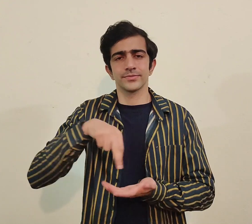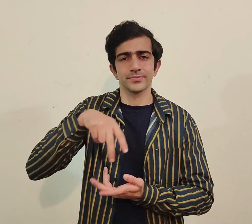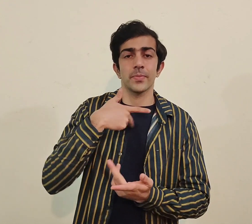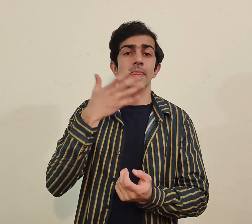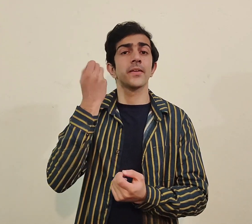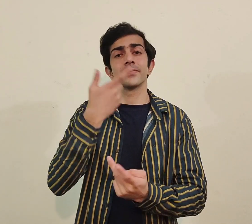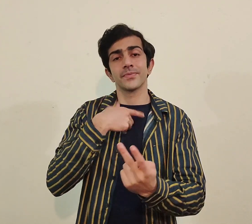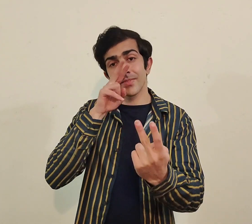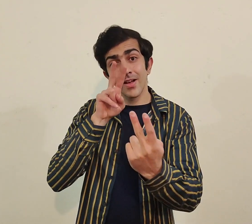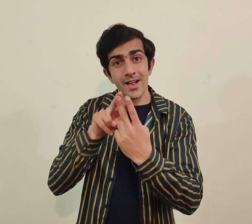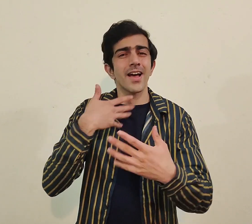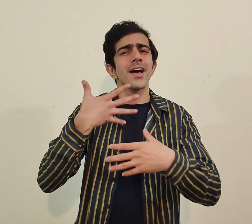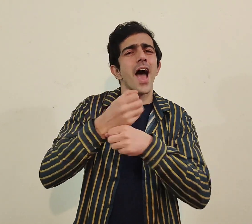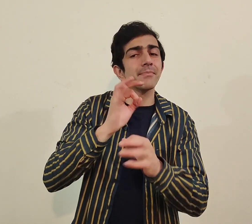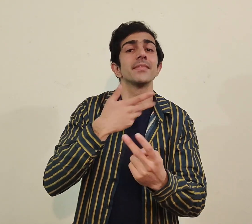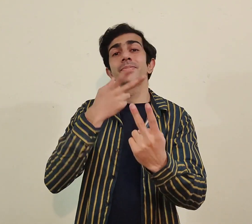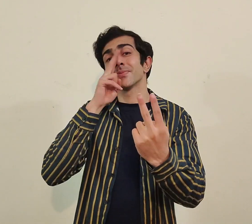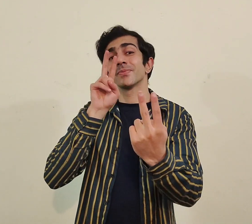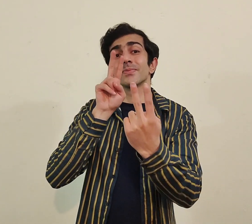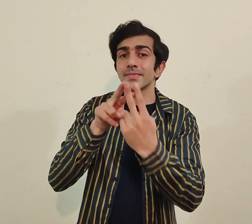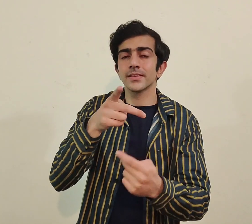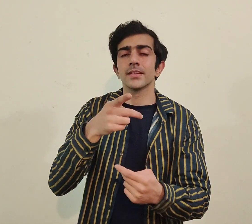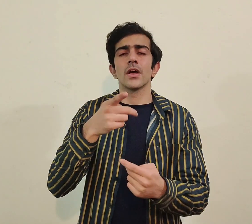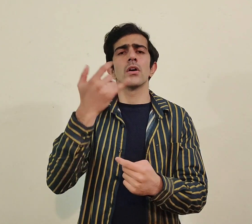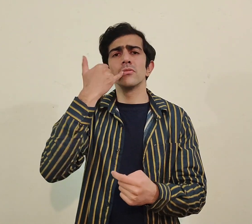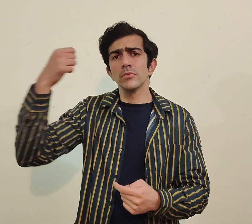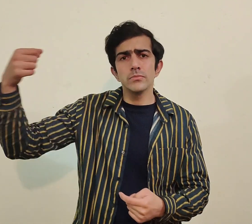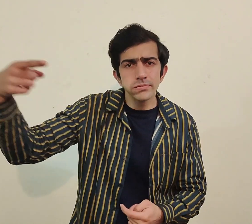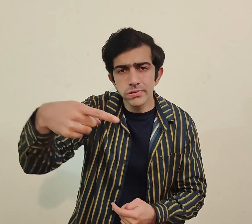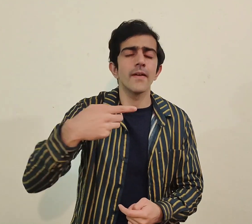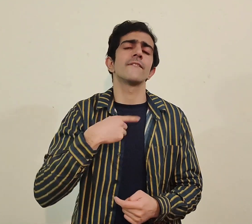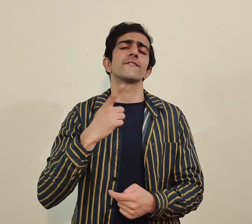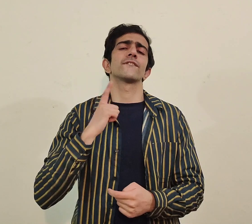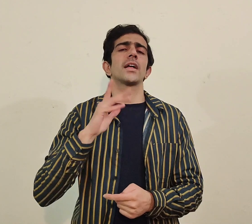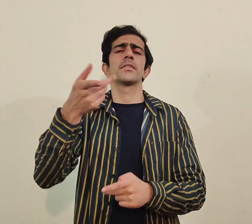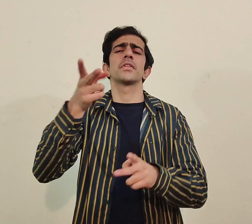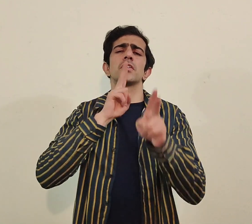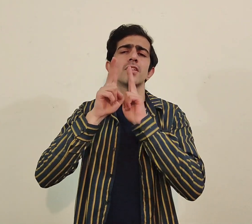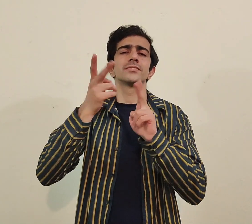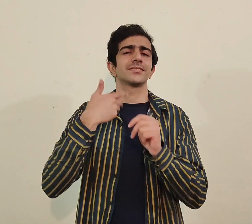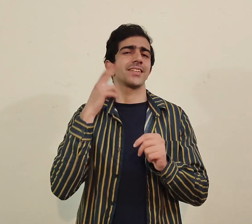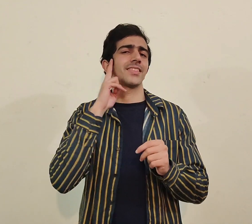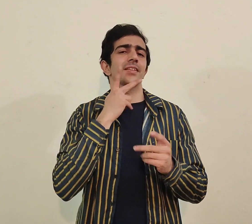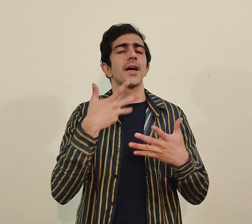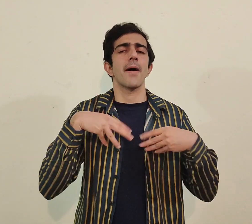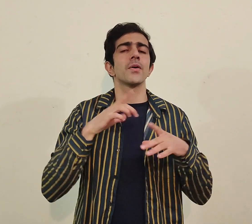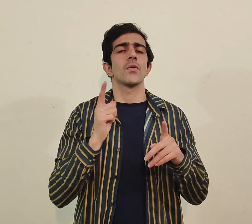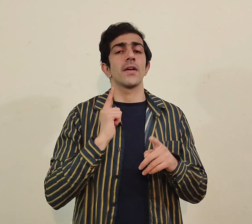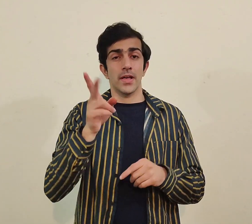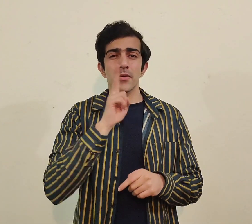تو میں جا رہا ہوں کہیں اور کسی hearing بندے سے ملاقات ہوتی ہے اور ہم بات کر رہے ہیں اور اس کو call آ جاتی ہے تو کوئی باتی میں ویٹ کر سکتا